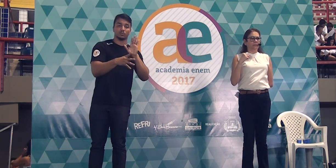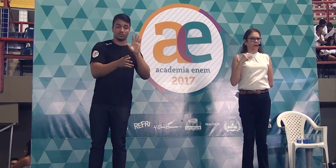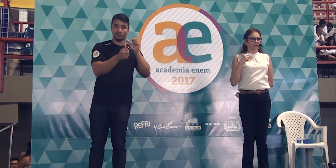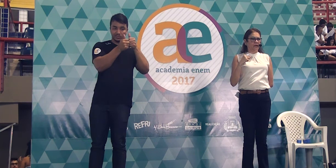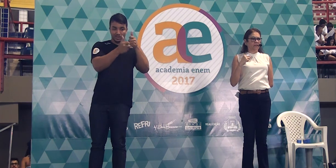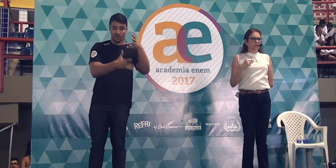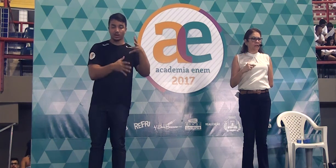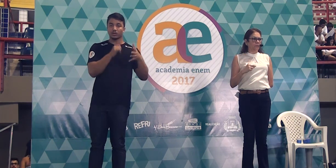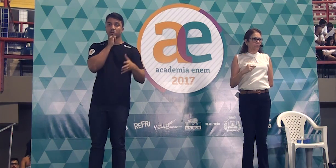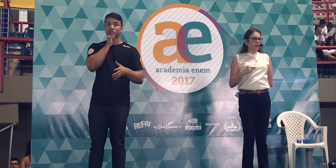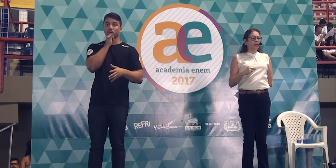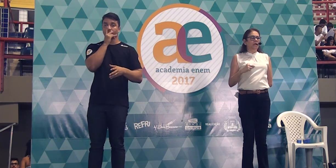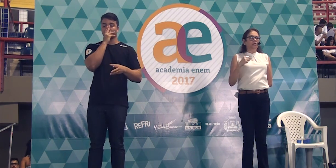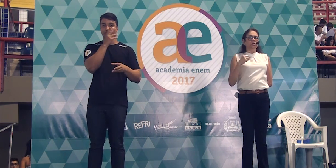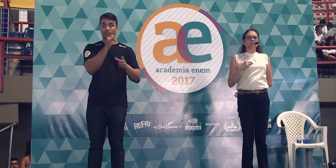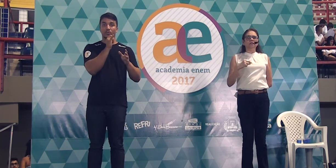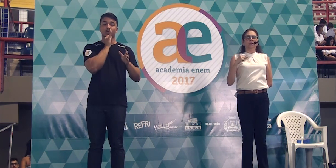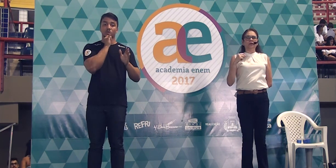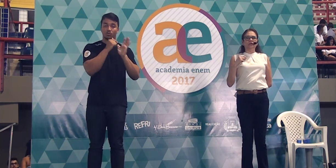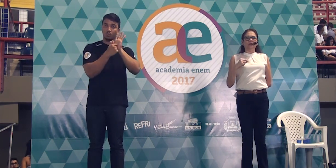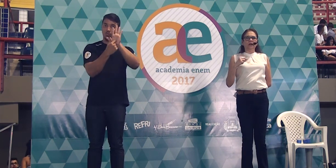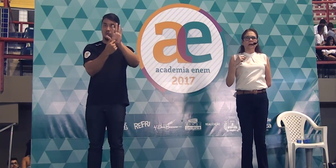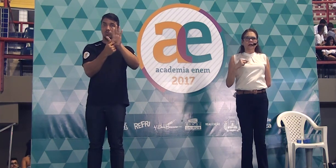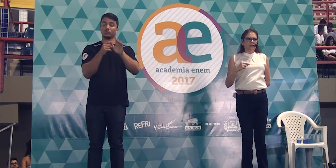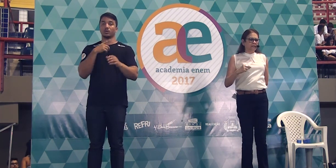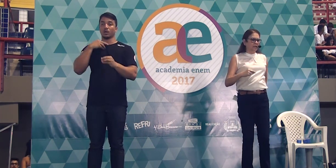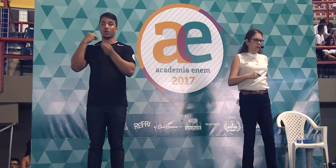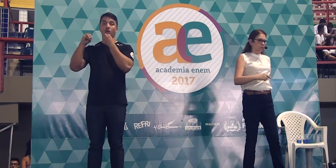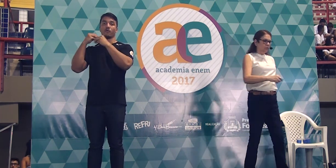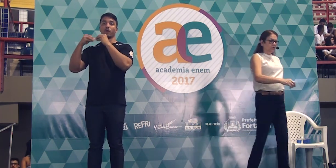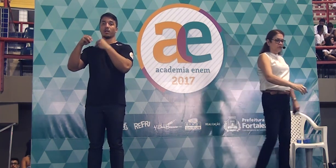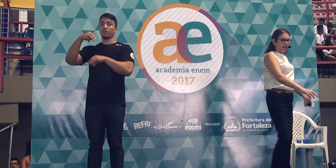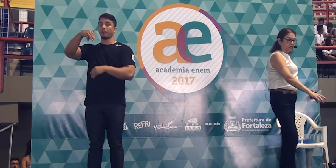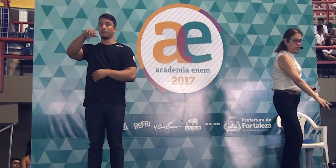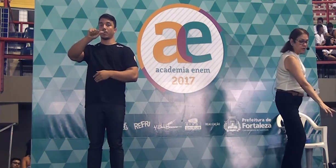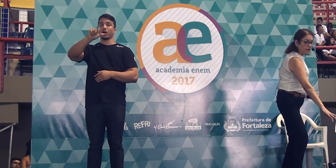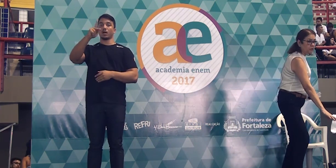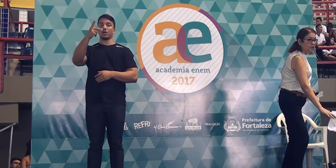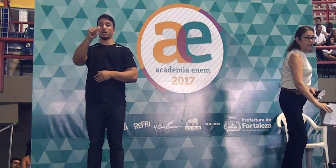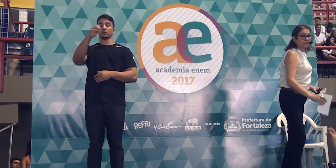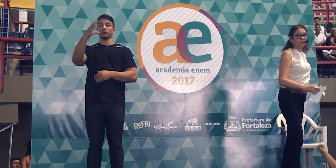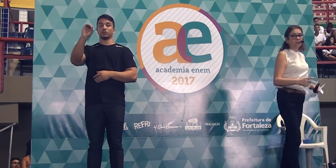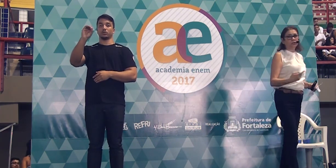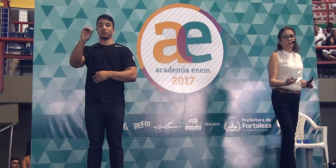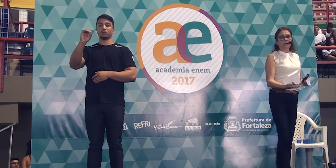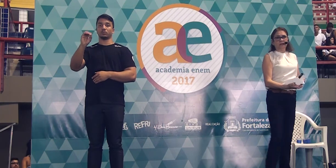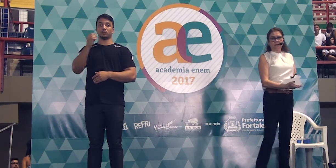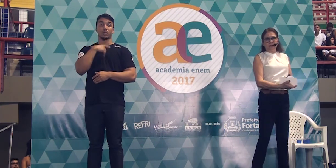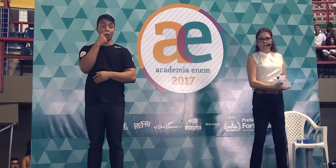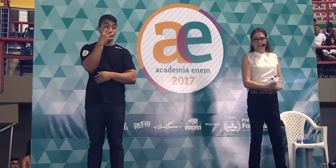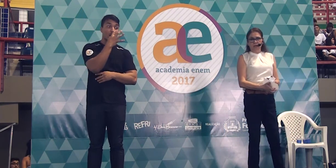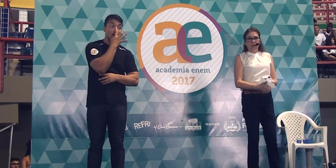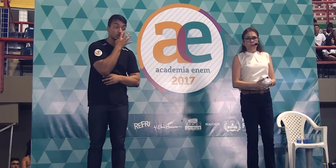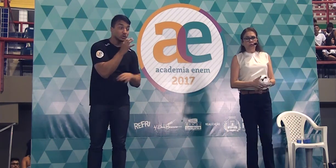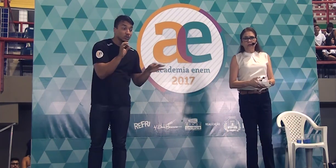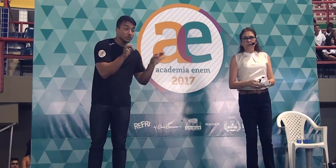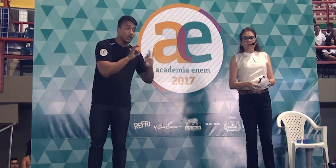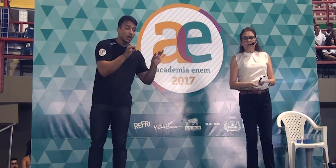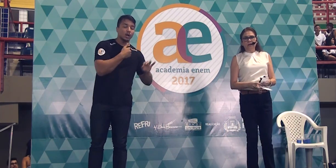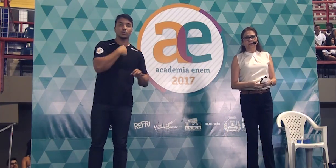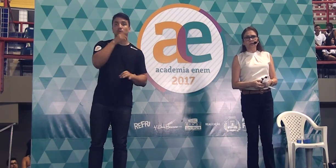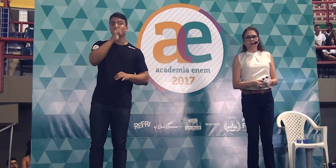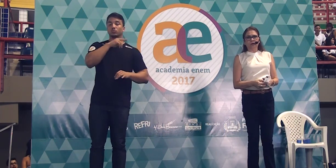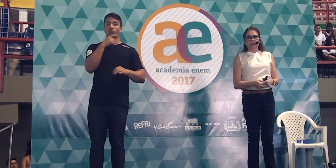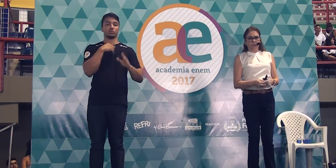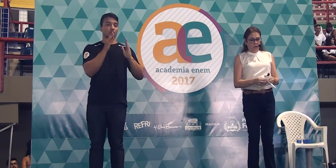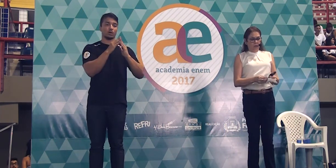por exemplificação, ele disse que na novela Malhação, veja, eu nem assisto Malhação, eu nunca